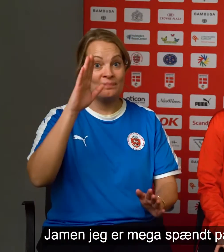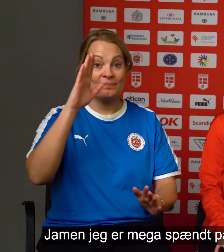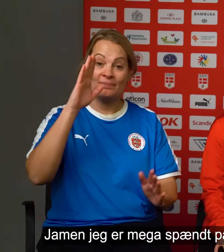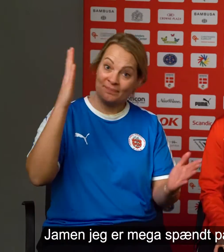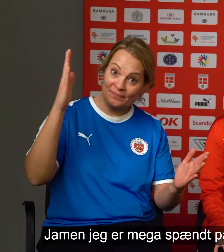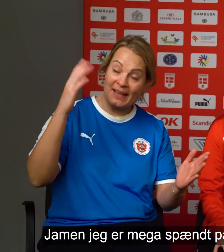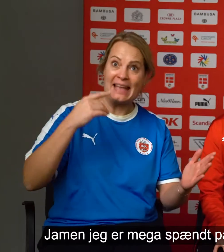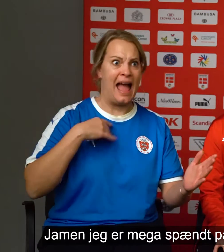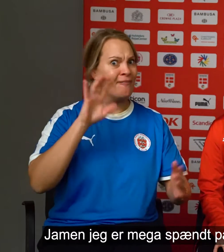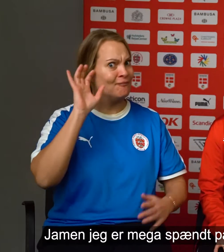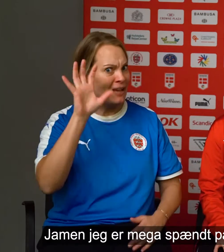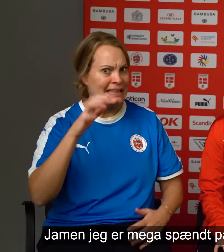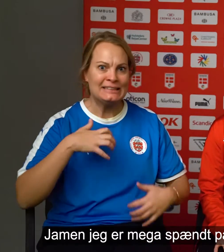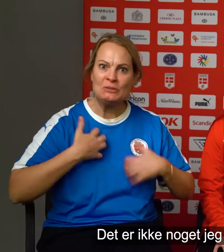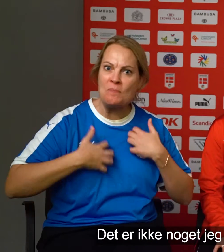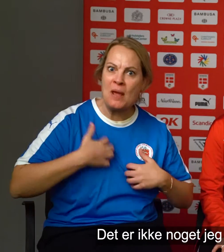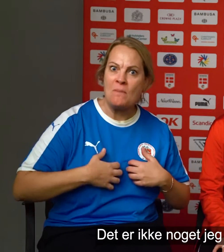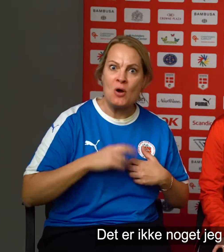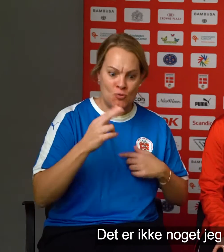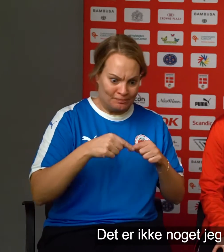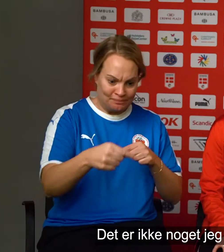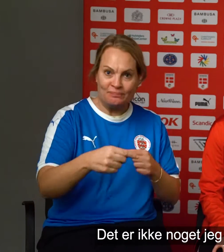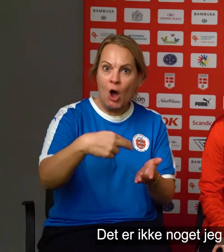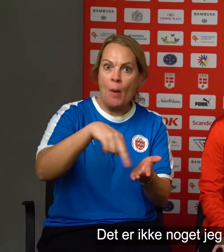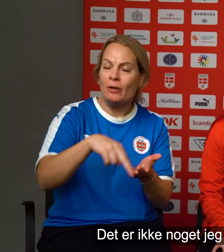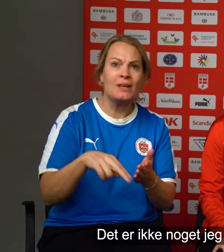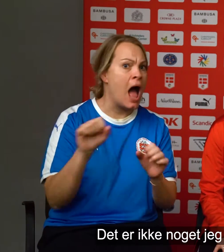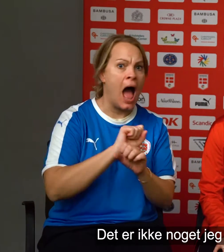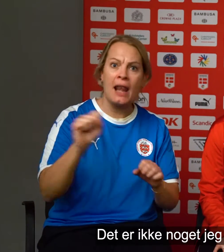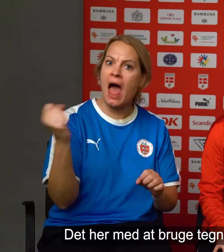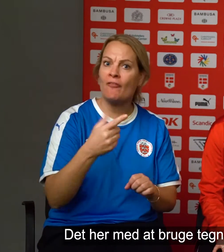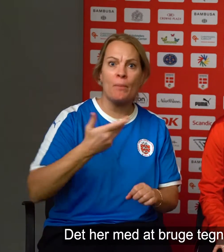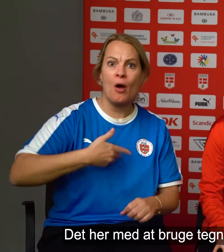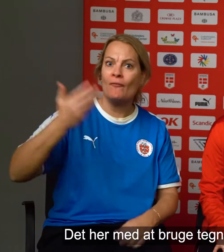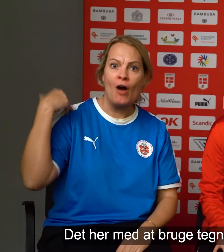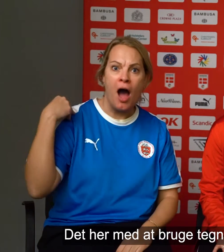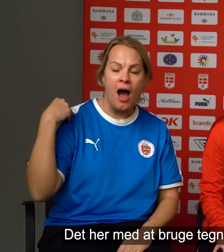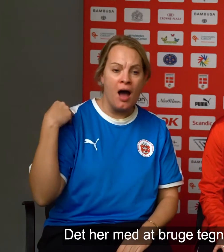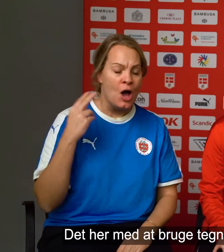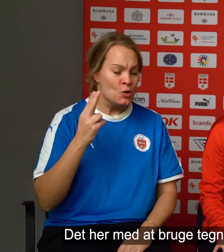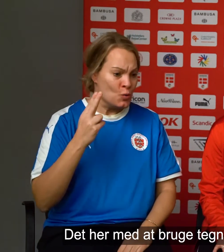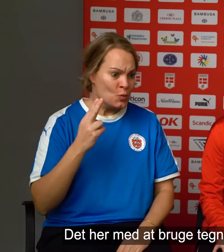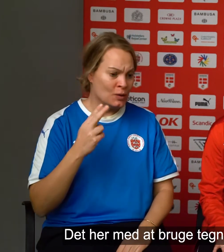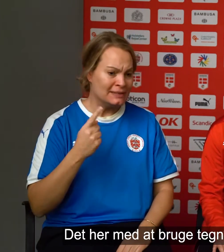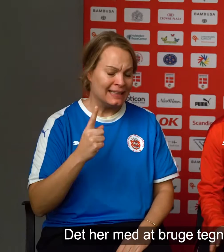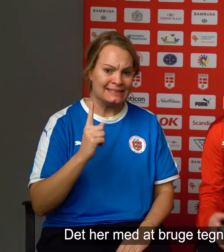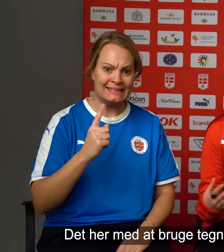Jeg er mega spændt på den her oplevelse her. Det er jo ligesom ikke noget, jeg har været vant til før. Det her ligesom at bruge